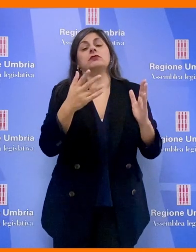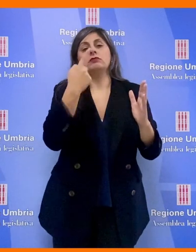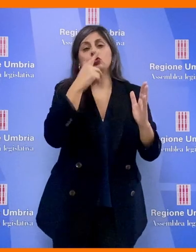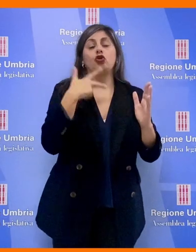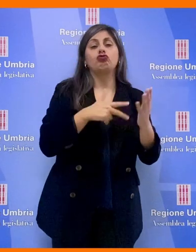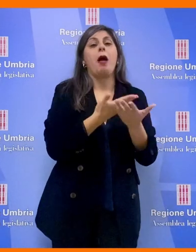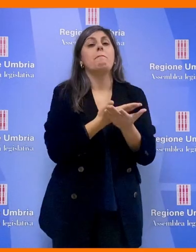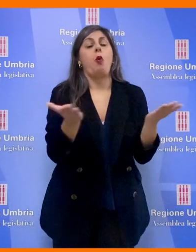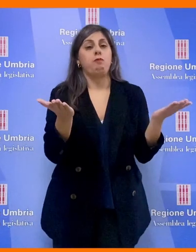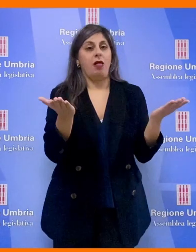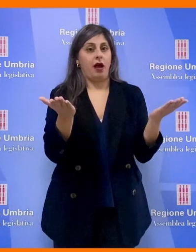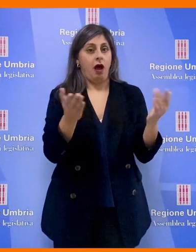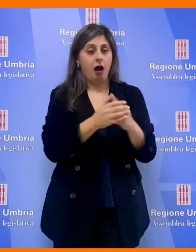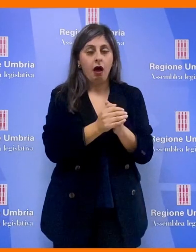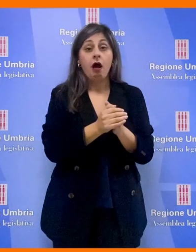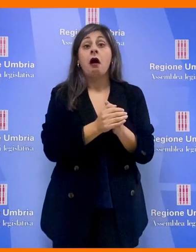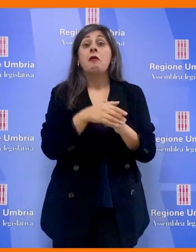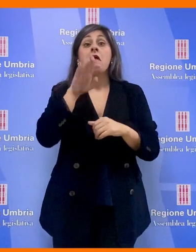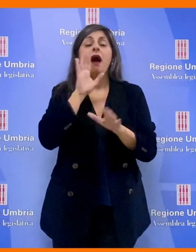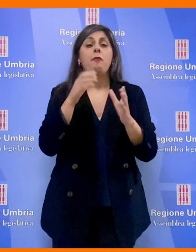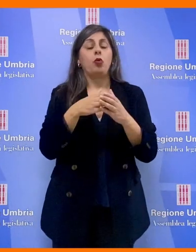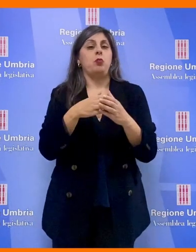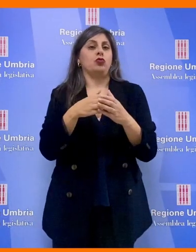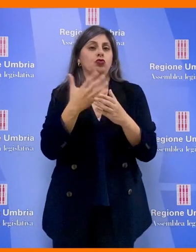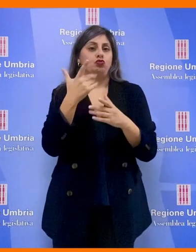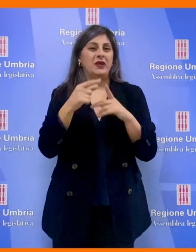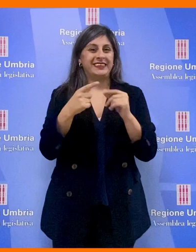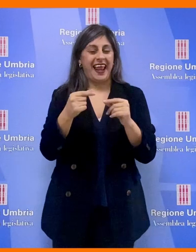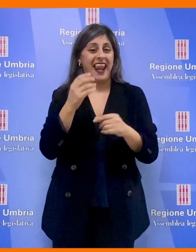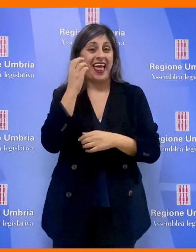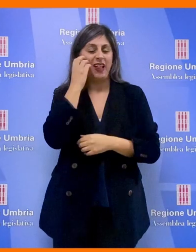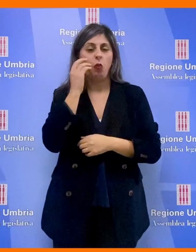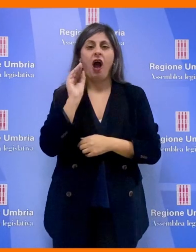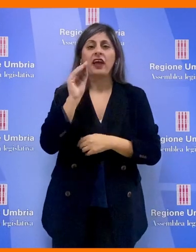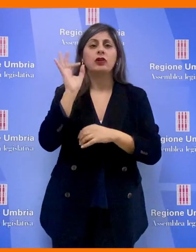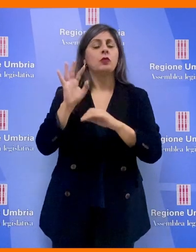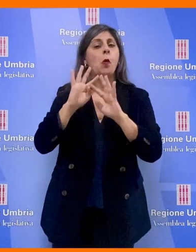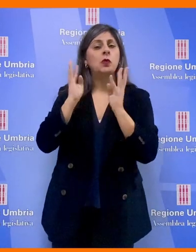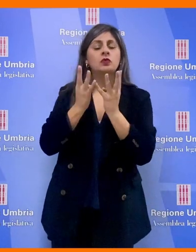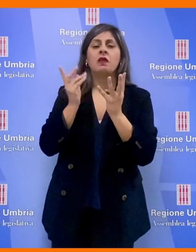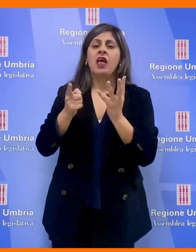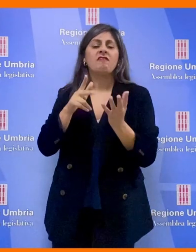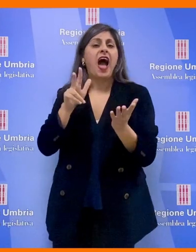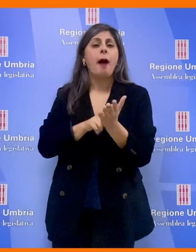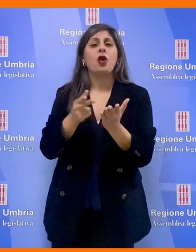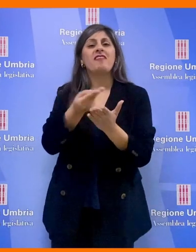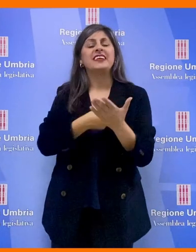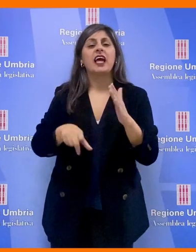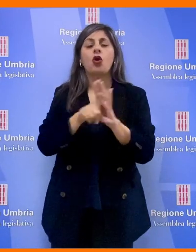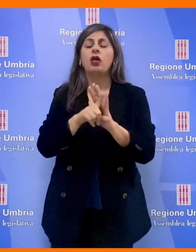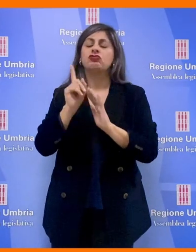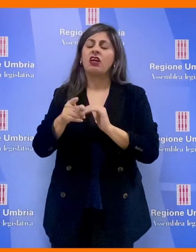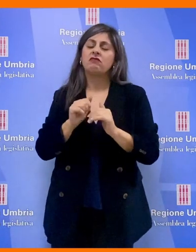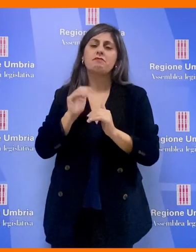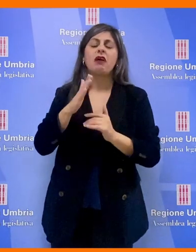residenziale sociale pubblica. Il capogruppo pentastellato Thomas De Luca chiedeva alla Giunta regionale di approvare un disegno di legge